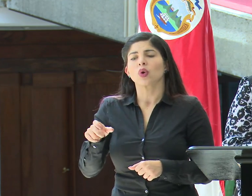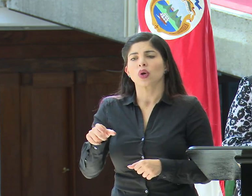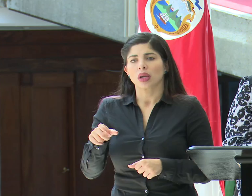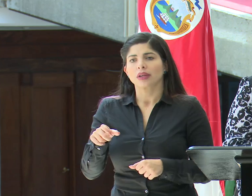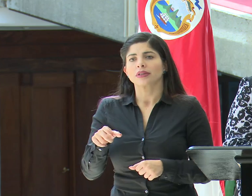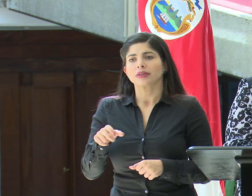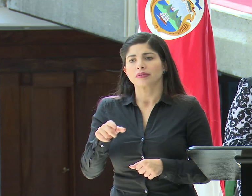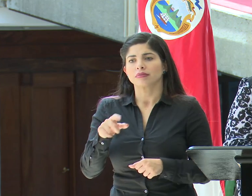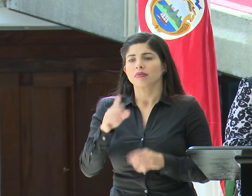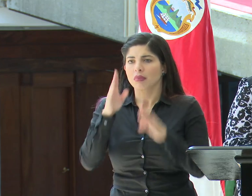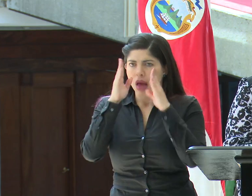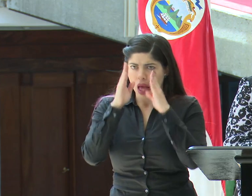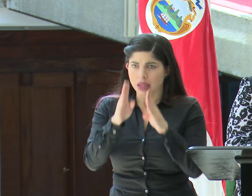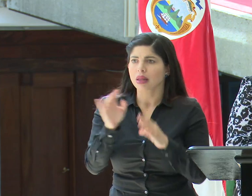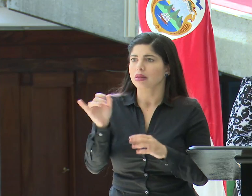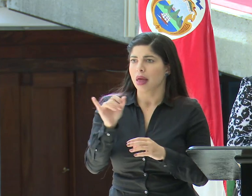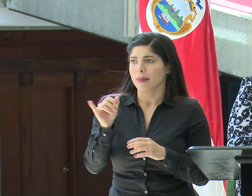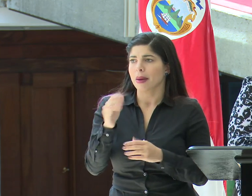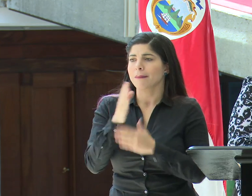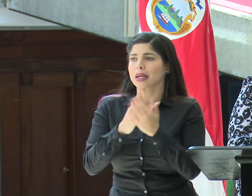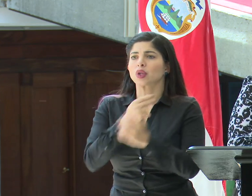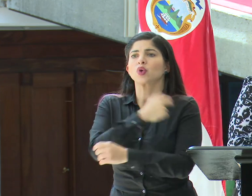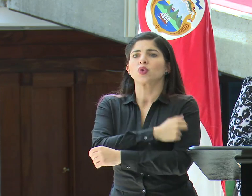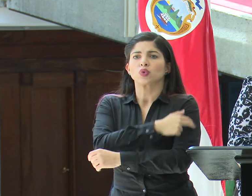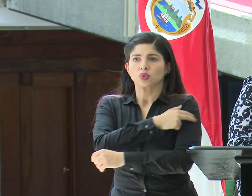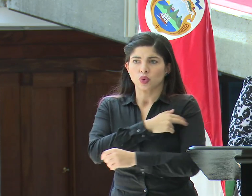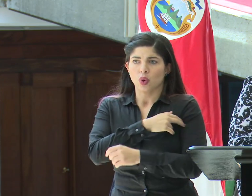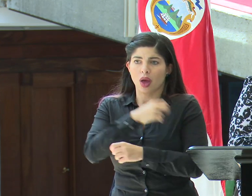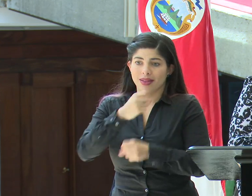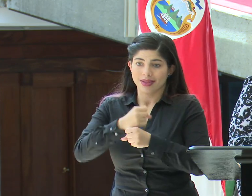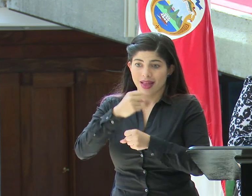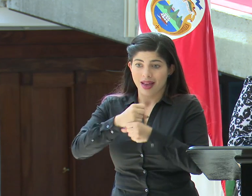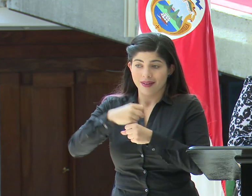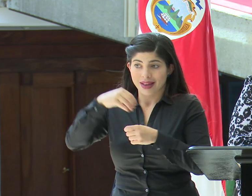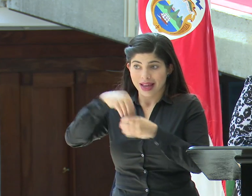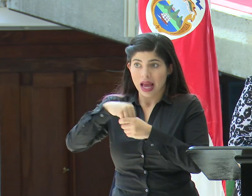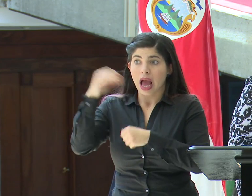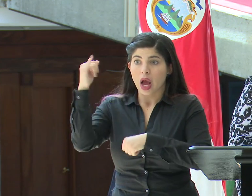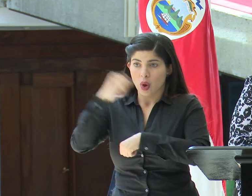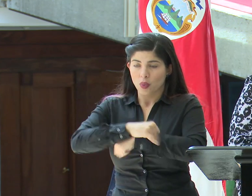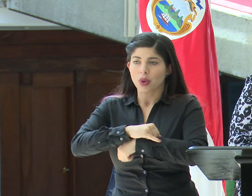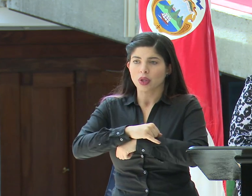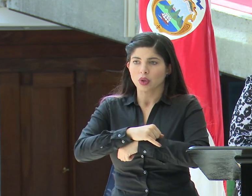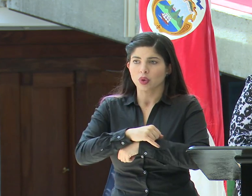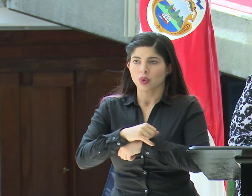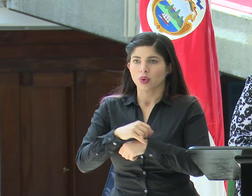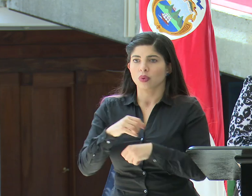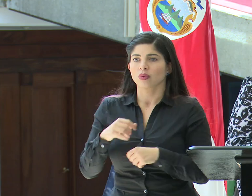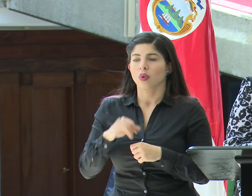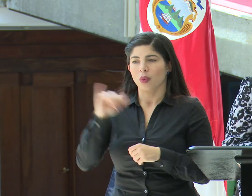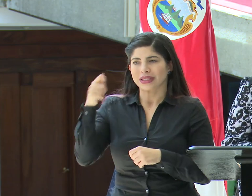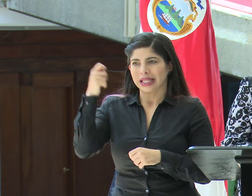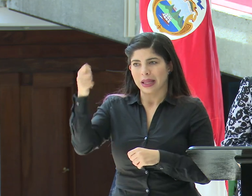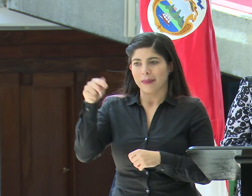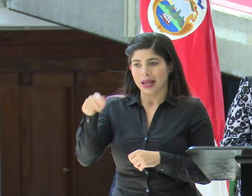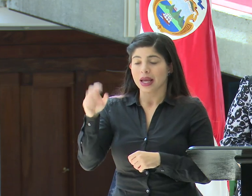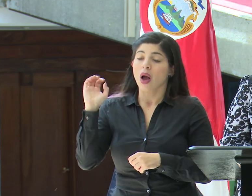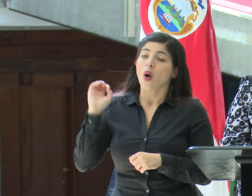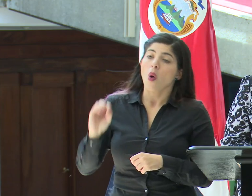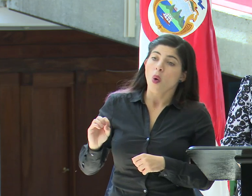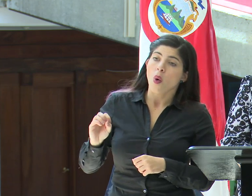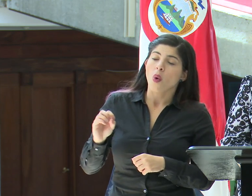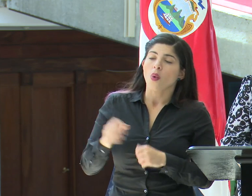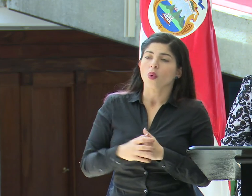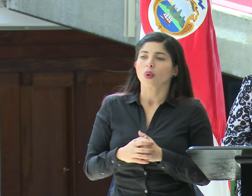abordadas también por la Cruz Roja que trabaja dentro del aeropuerto Juan Santa María o bien